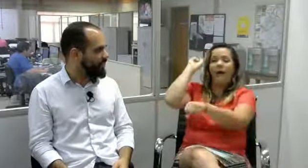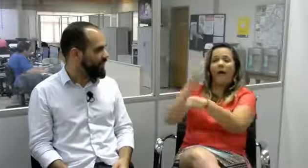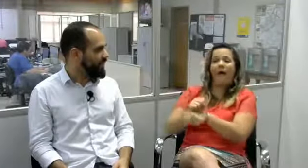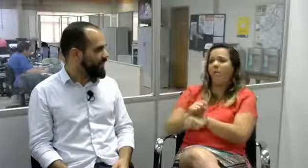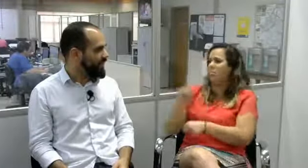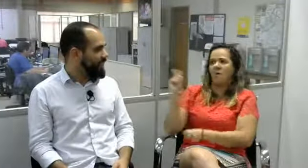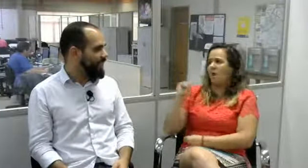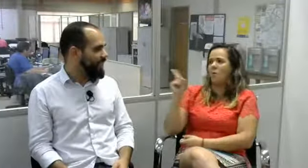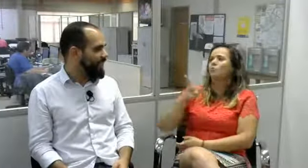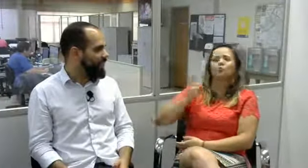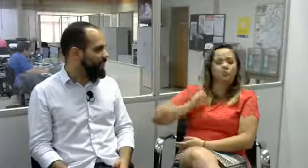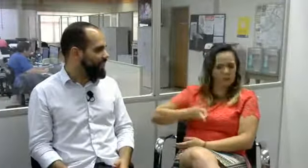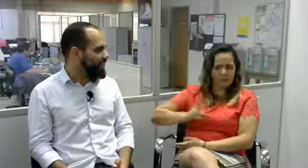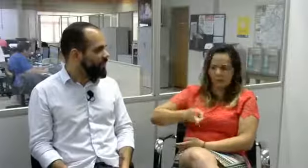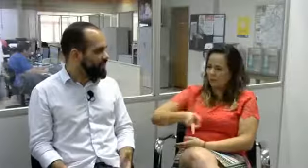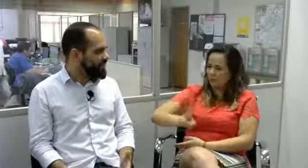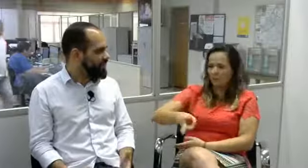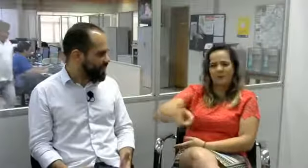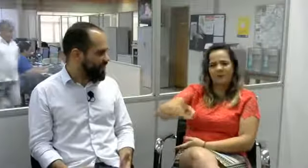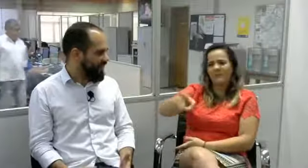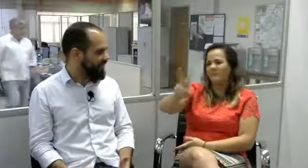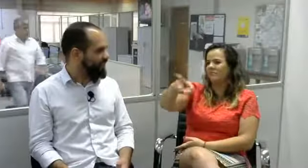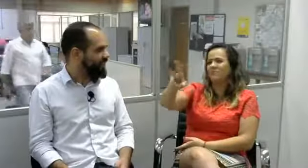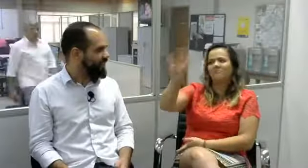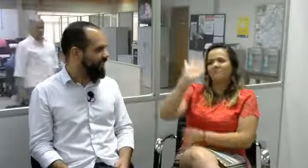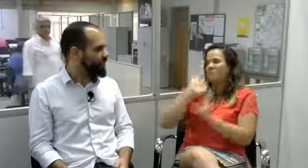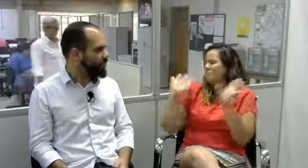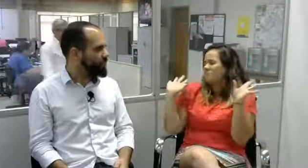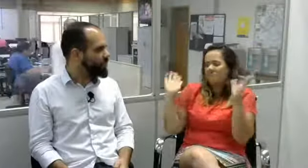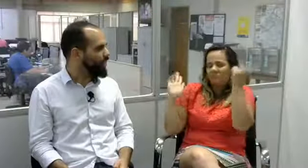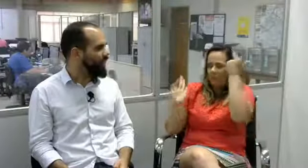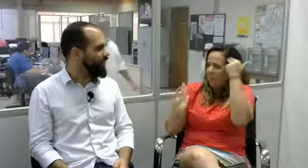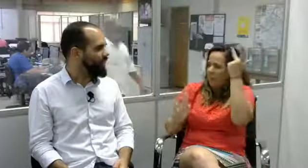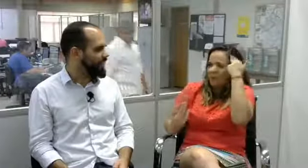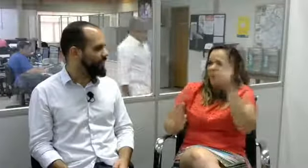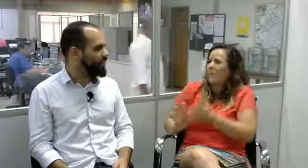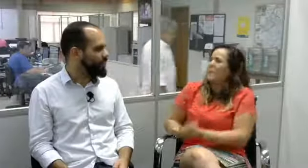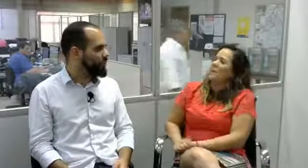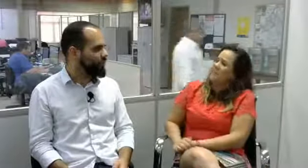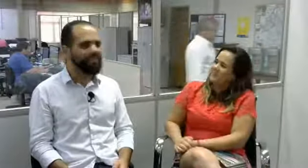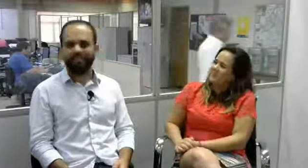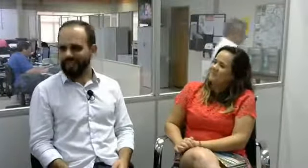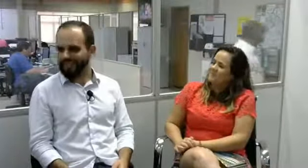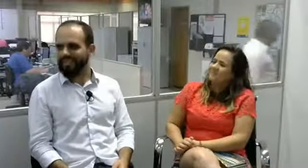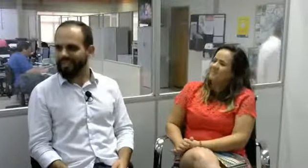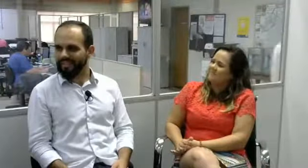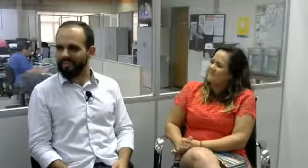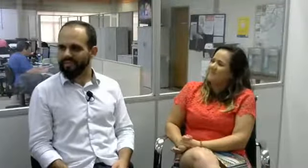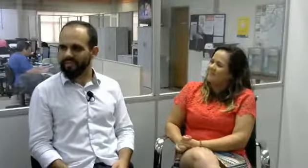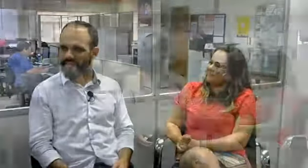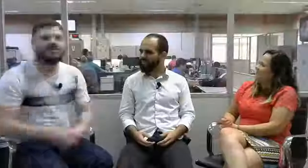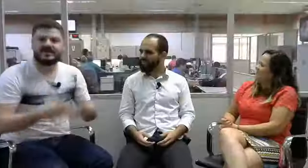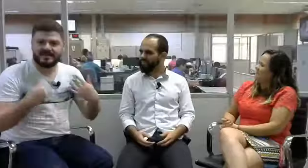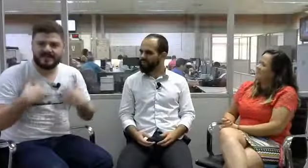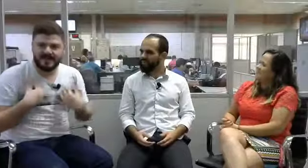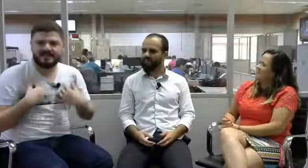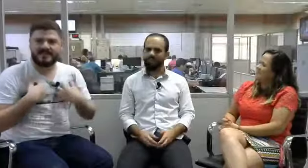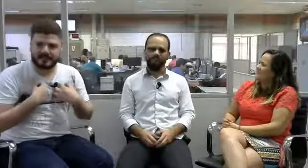e não vou desistir. Eu vou continuar nessa luta. Muito bem. E nós também, pessoal,